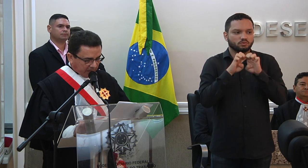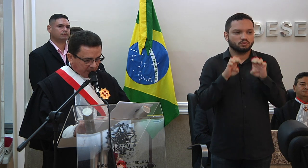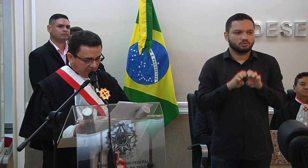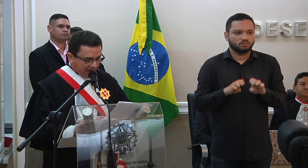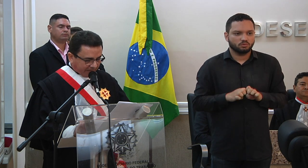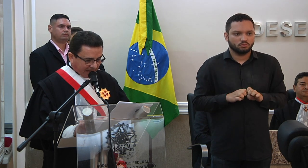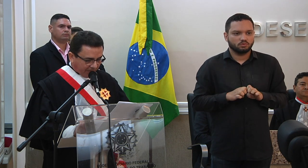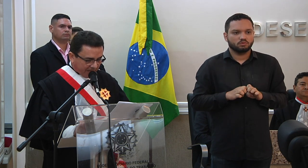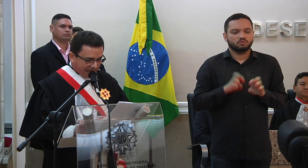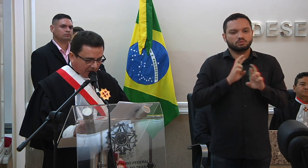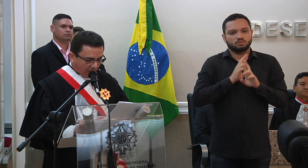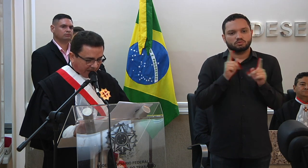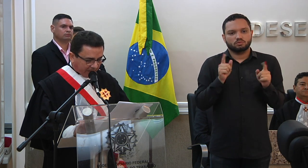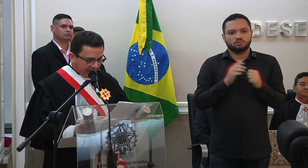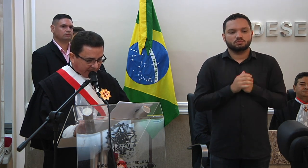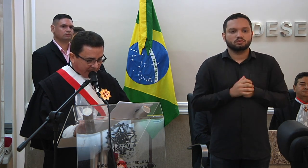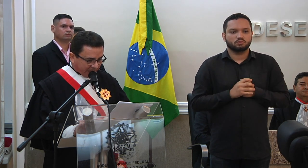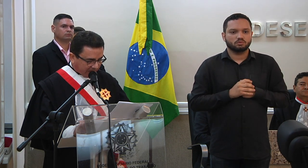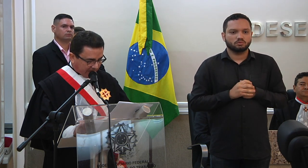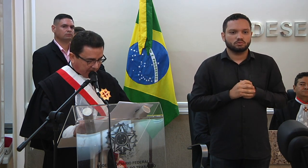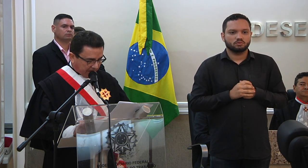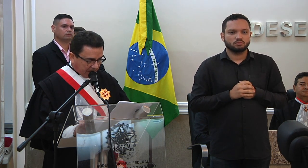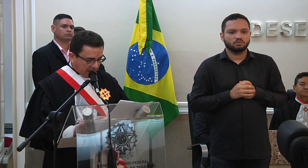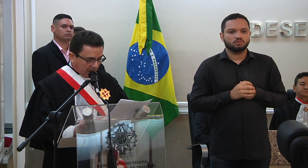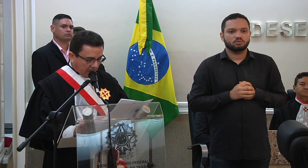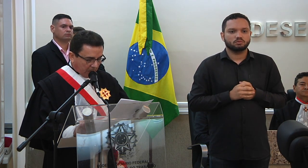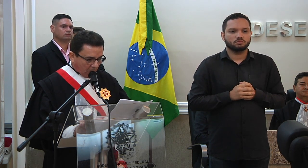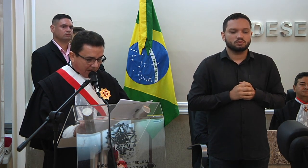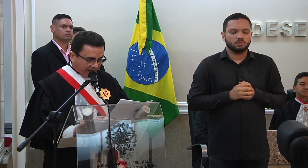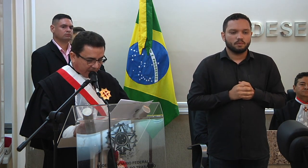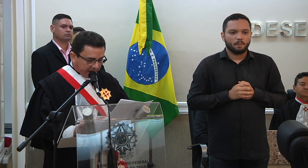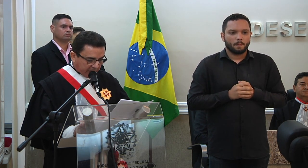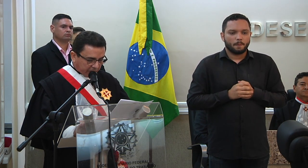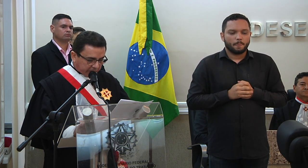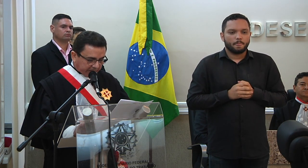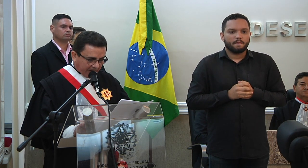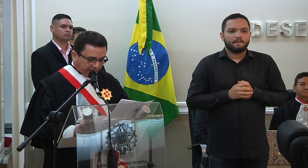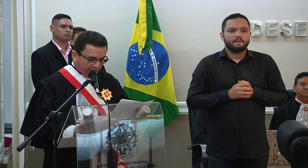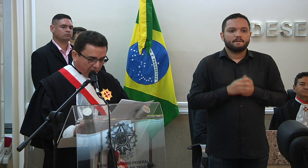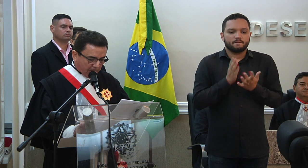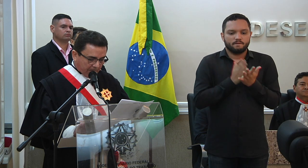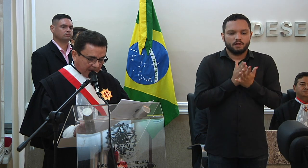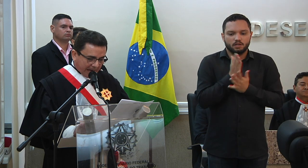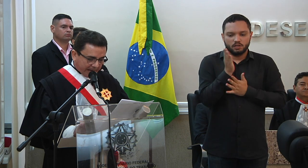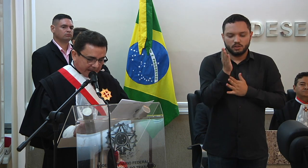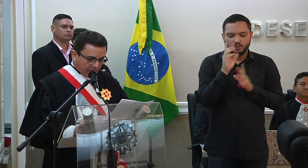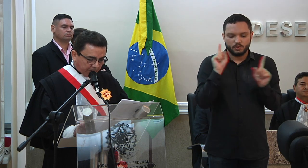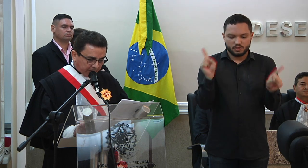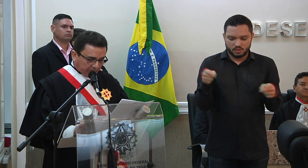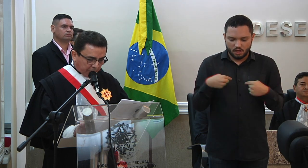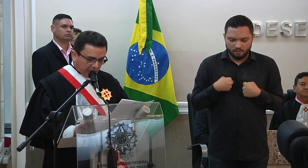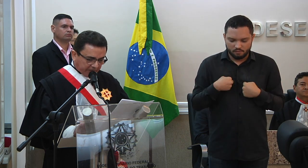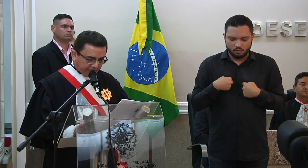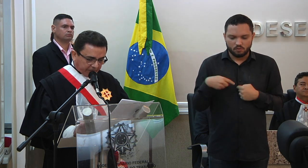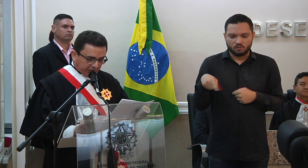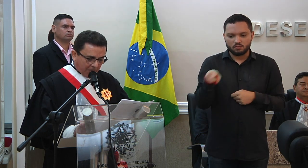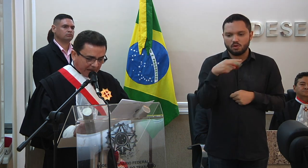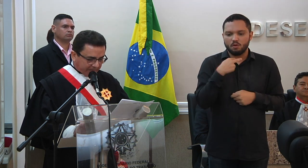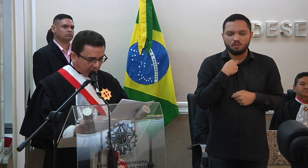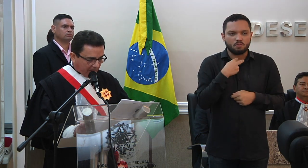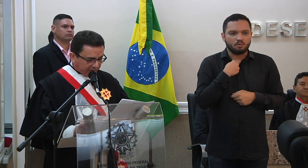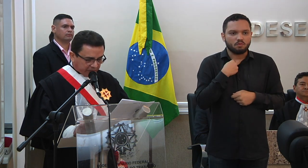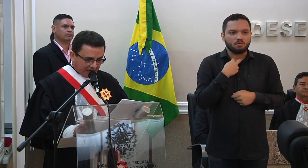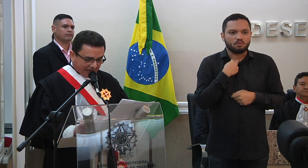distinta e mais afinada com essa realidade. Uma vertente do desafio a que não pode